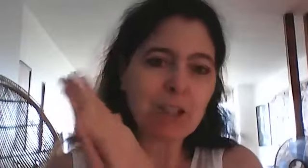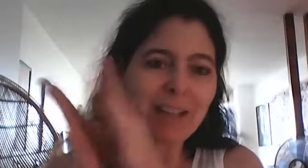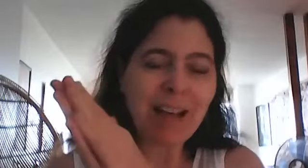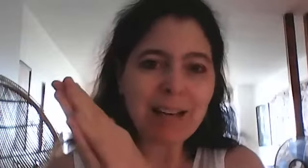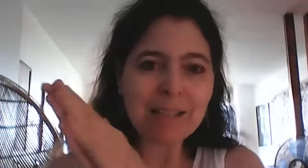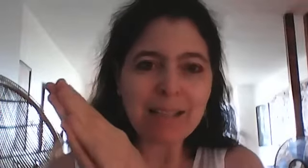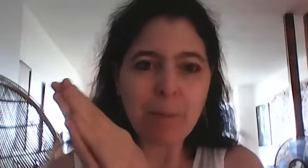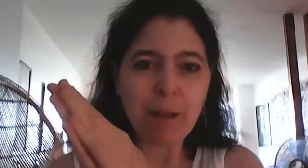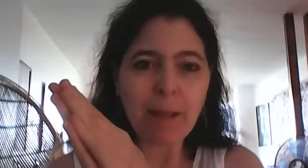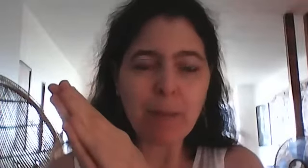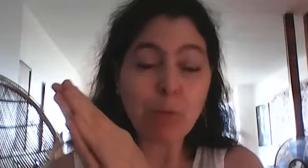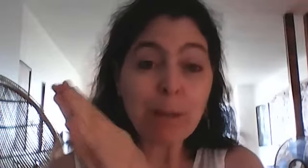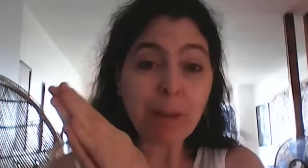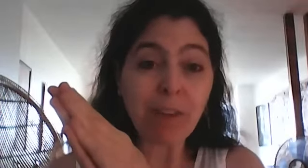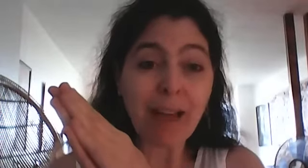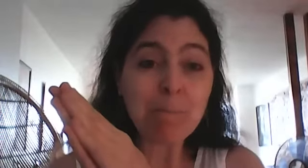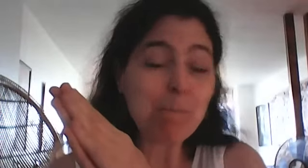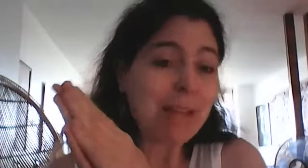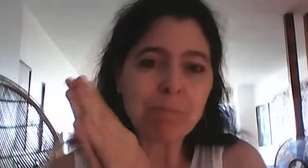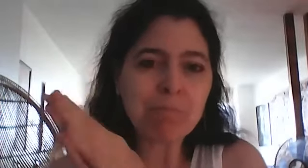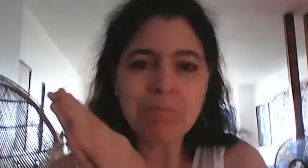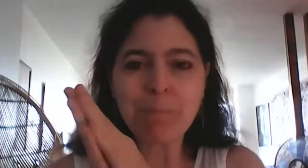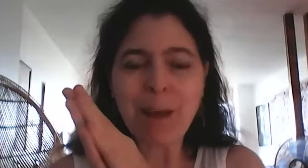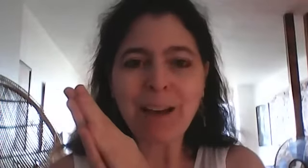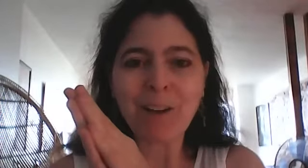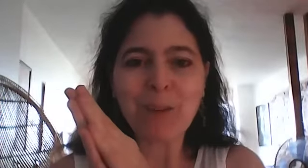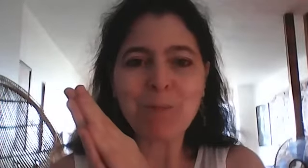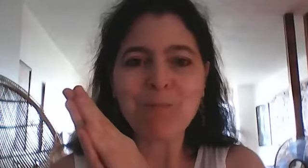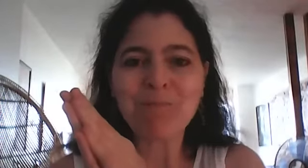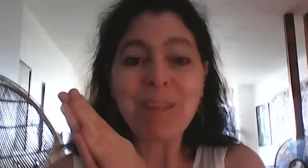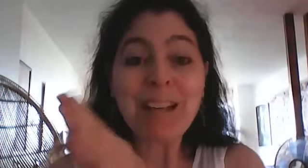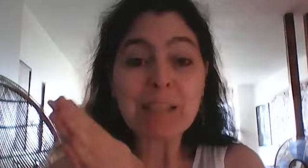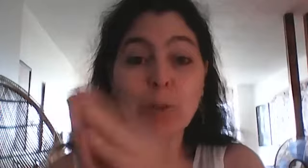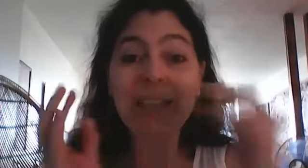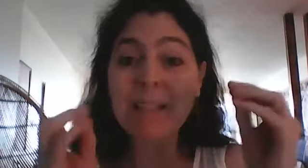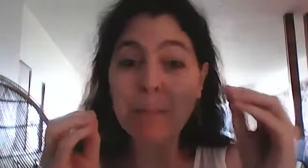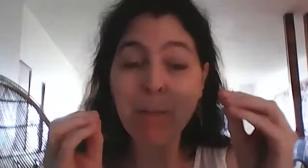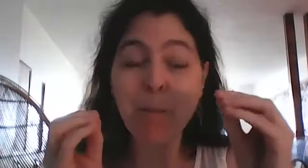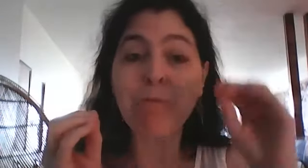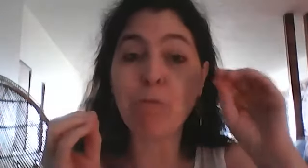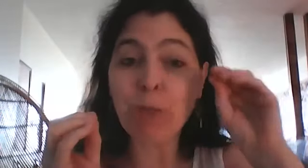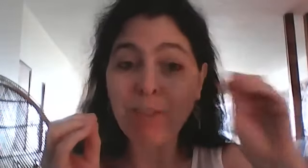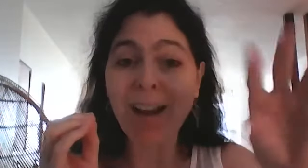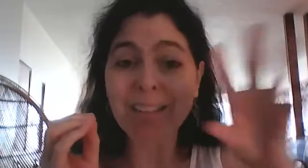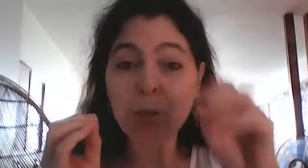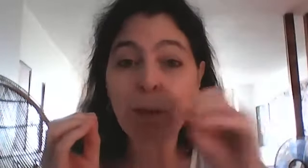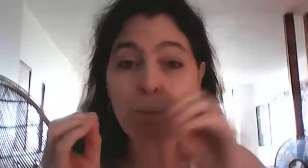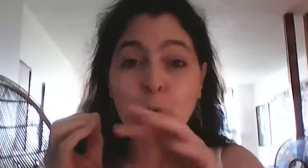'en général celle-là elle peut être préférable mais par élan spontané si par moment vous voulez faire des soins plus